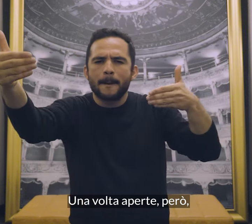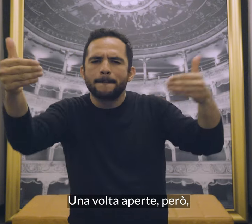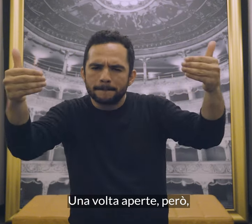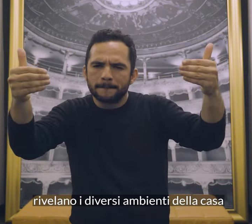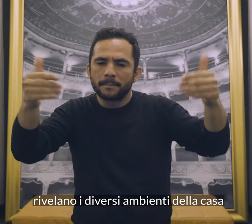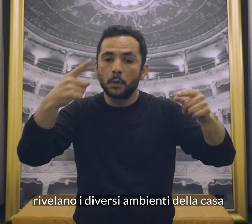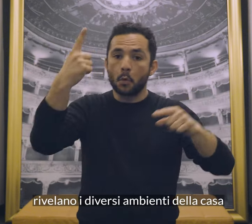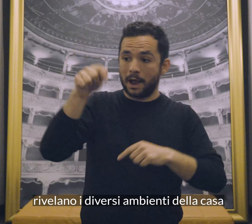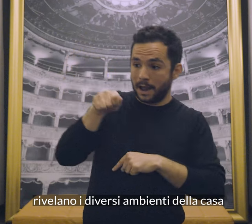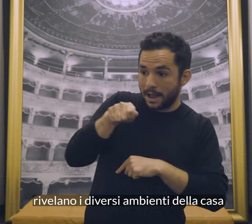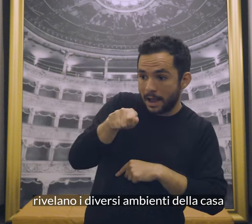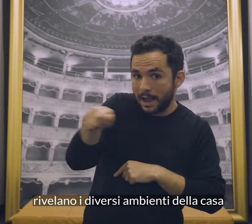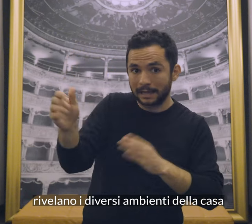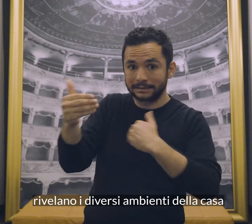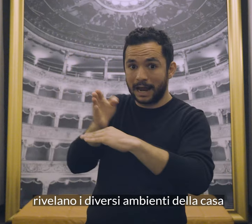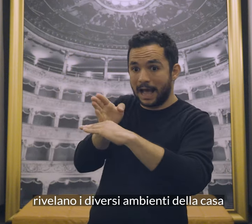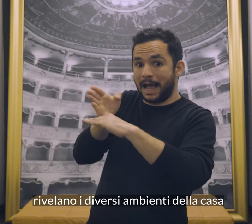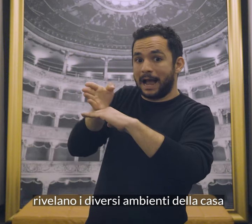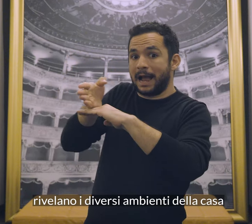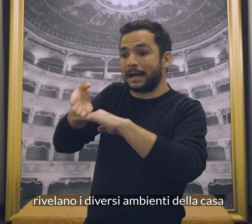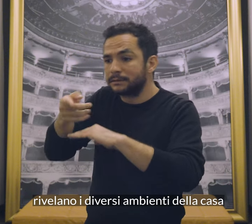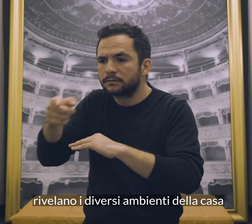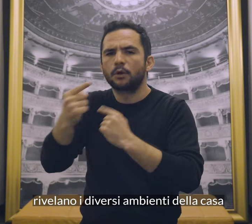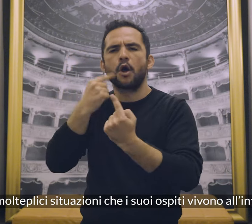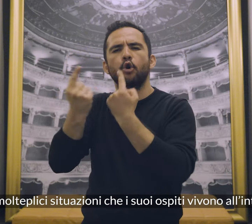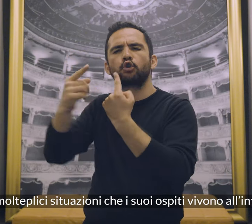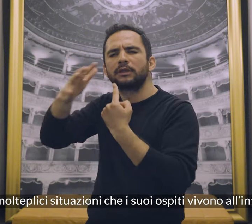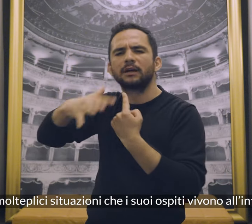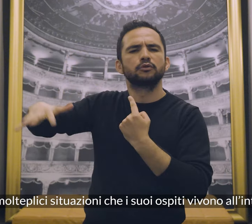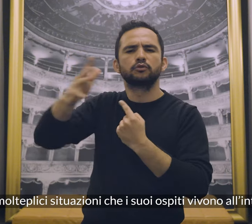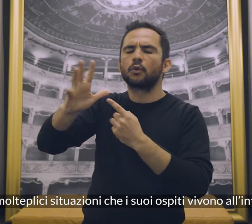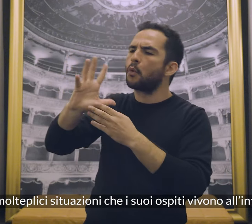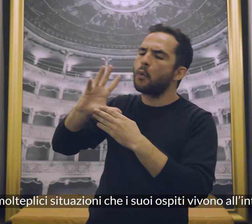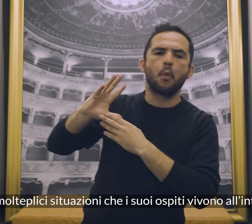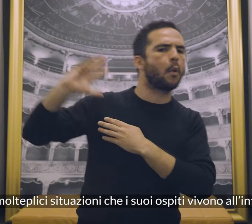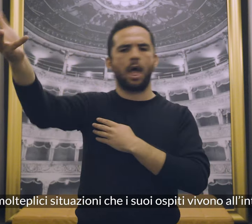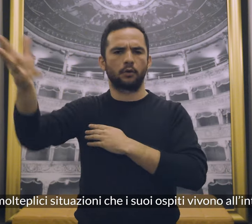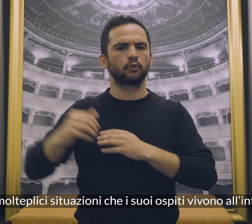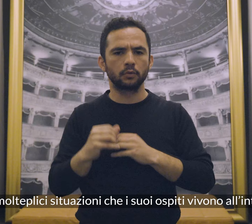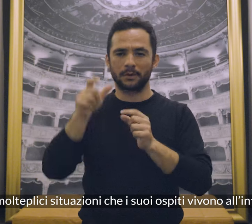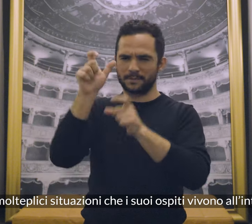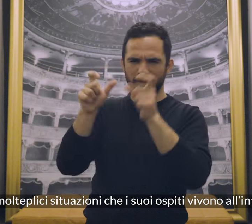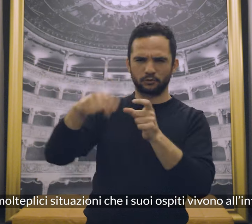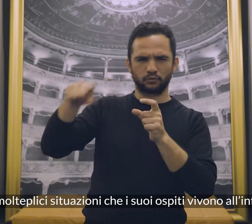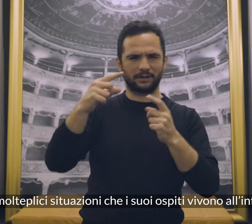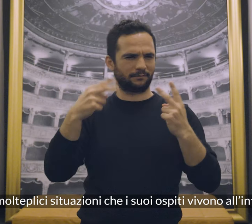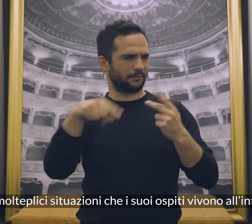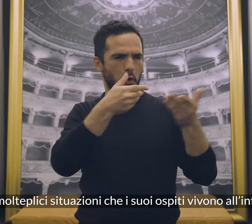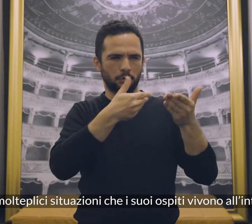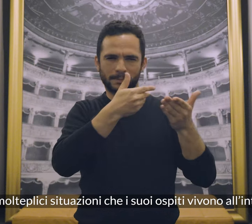però, rivelano i diversi ambienti della casa e le molteplici situazioni che i suoi ospiti vivono